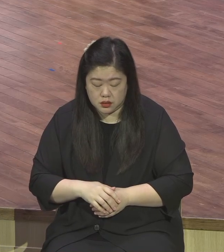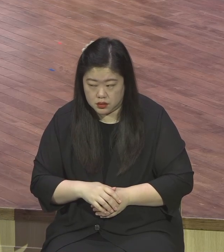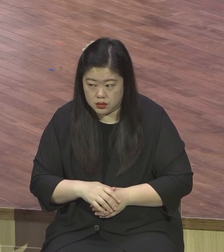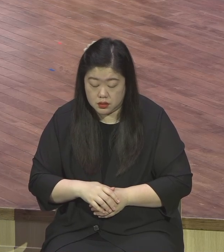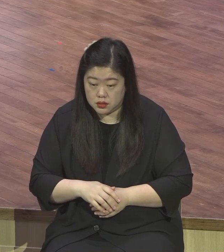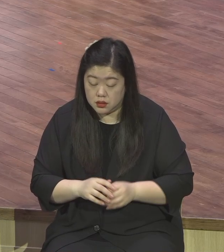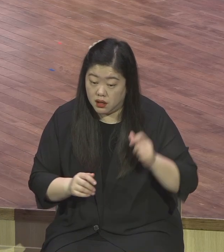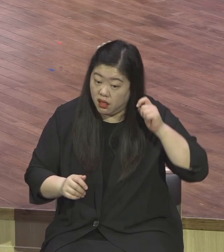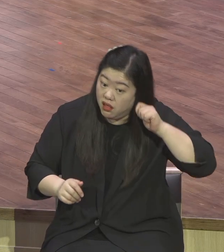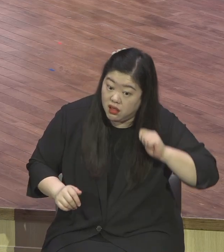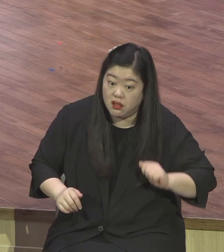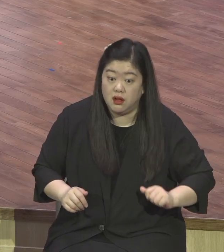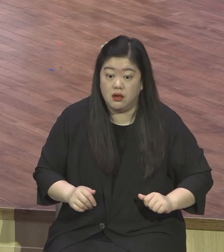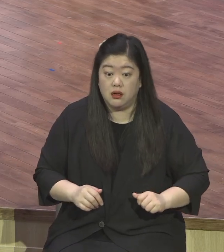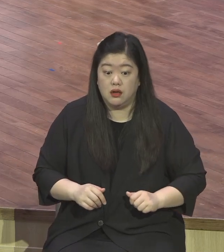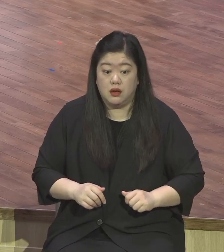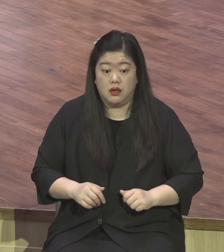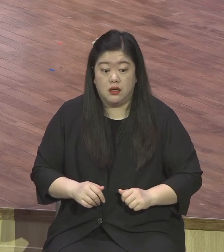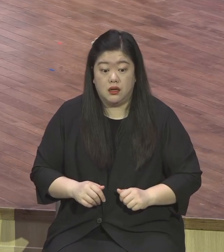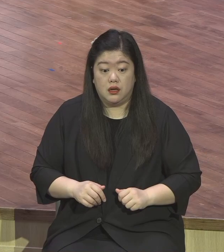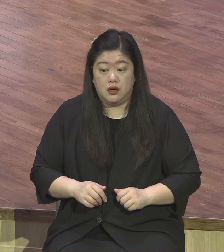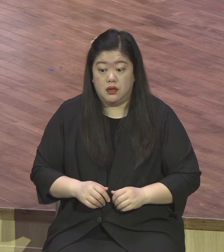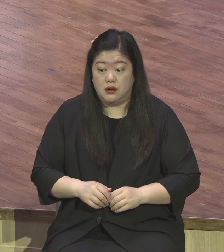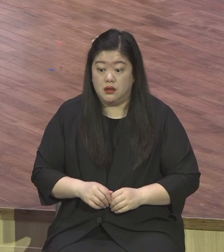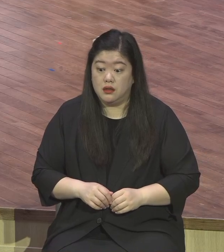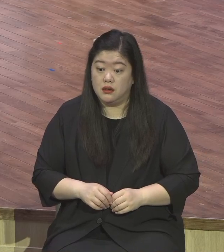그래서 보면 시간표가 왔는데 끝나버린 거예요